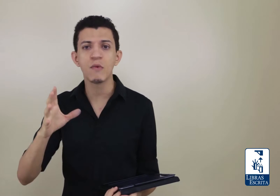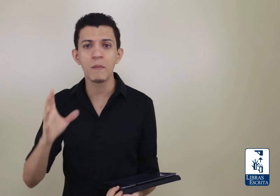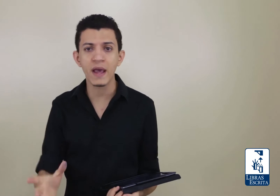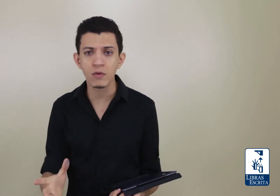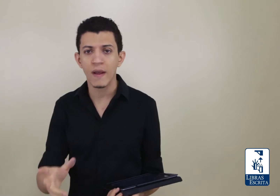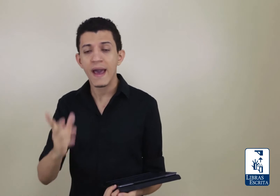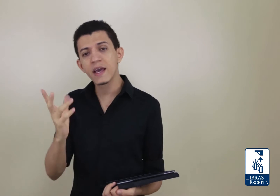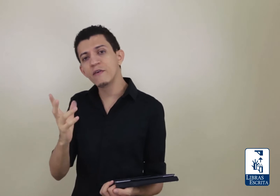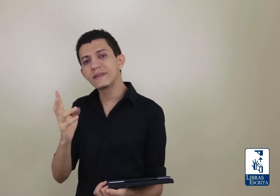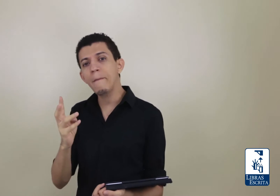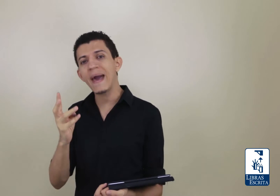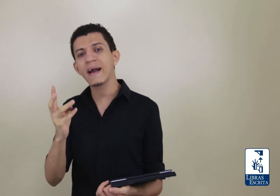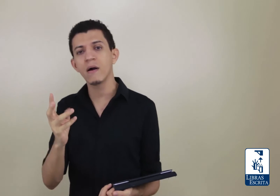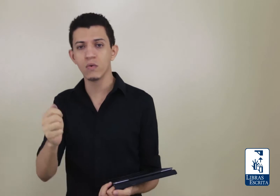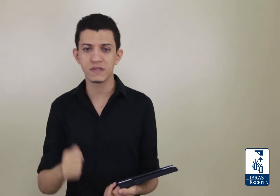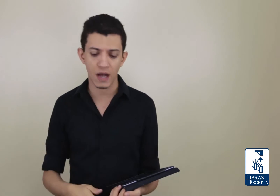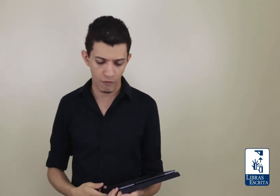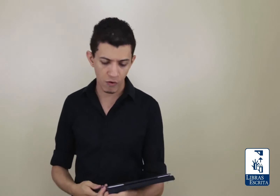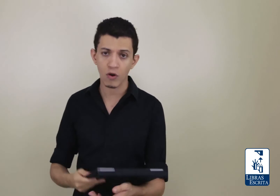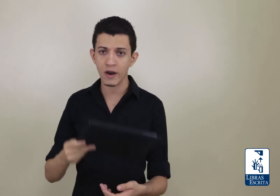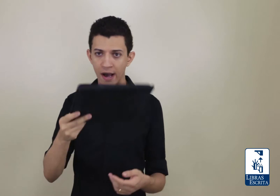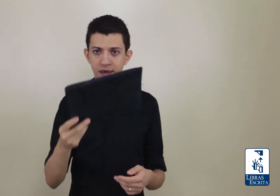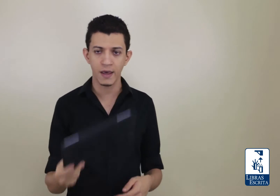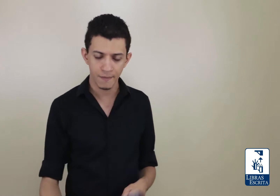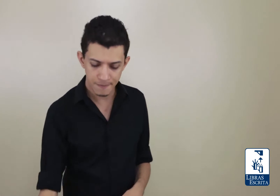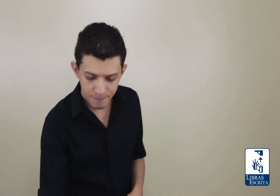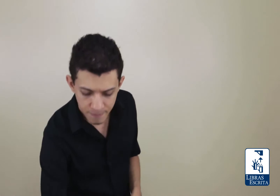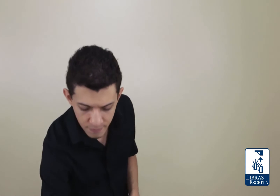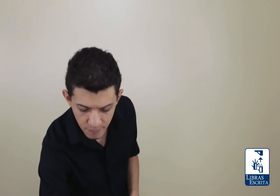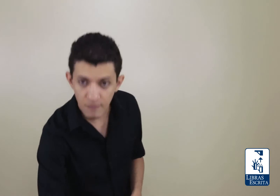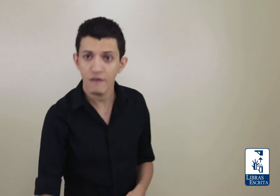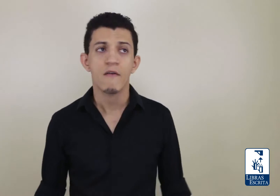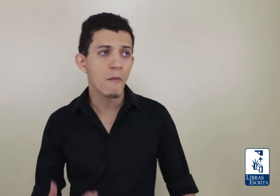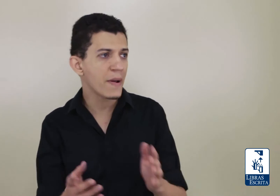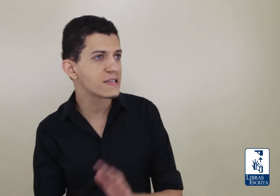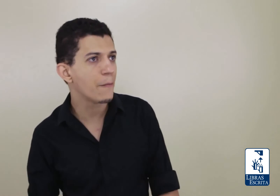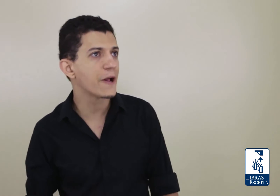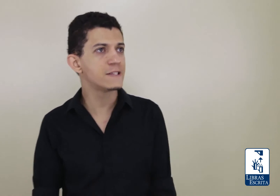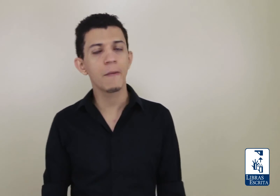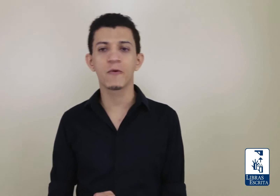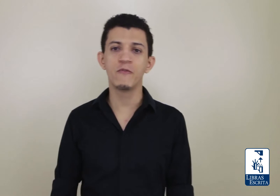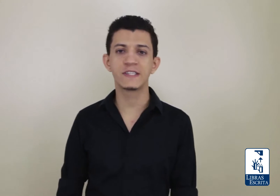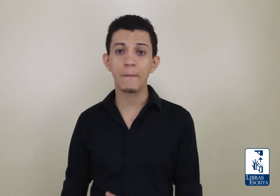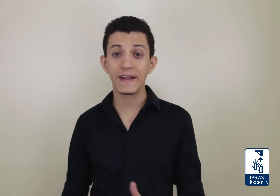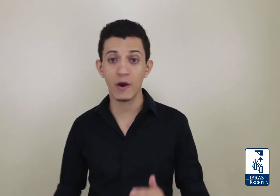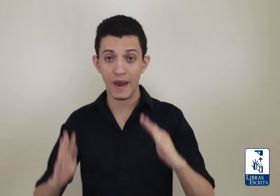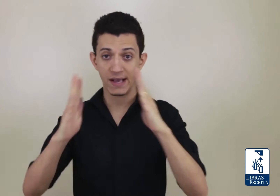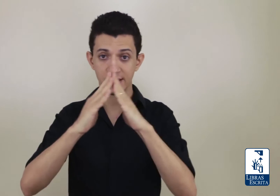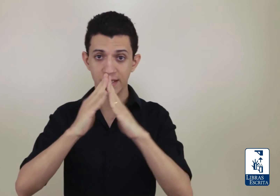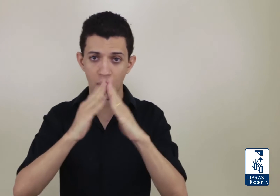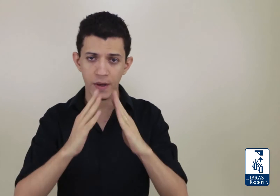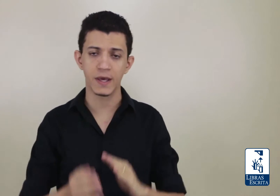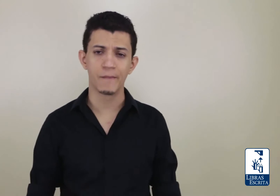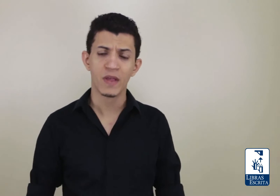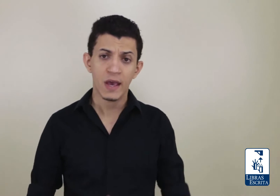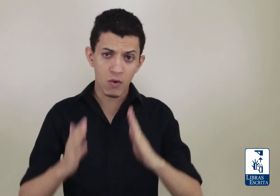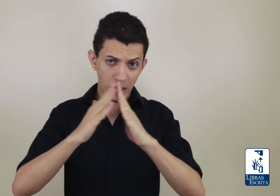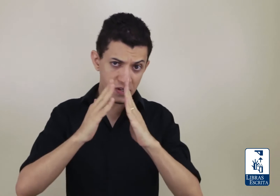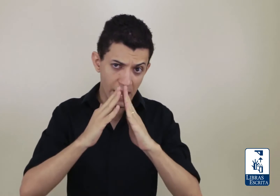momento em que você pega um sinal. Vou colocar aqui. Vamos pensar, por exemplo, que você aprendeu esse sinal aqui. E quando você